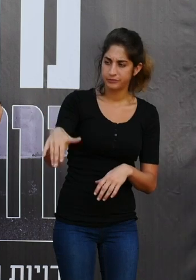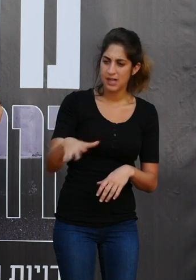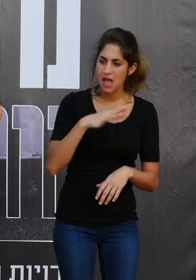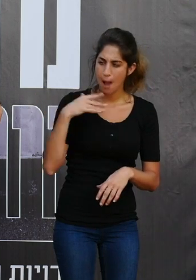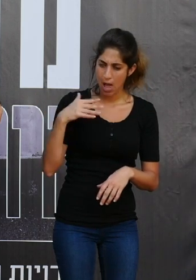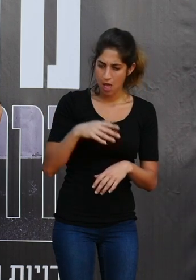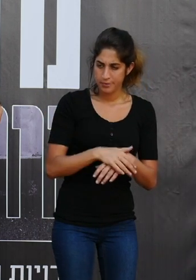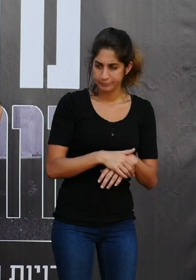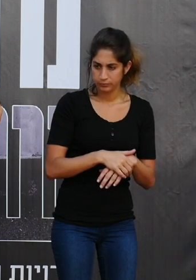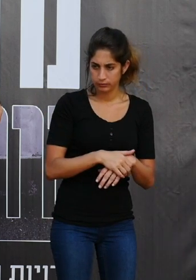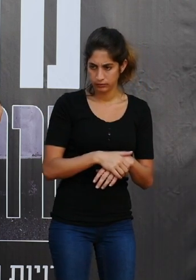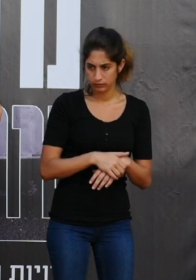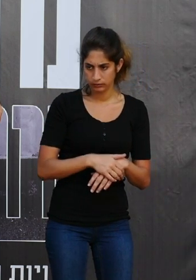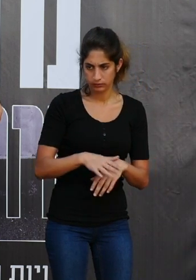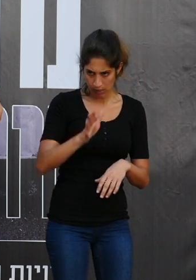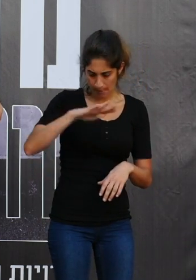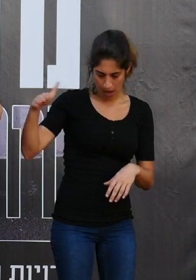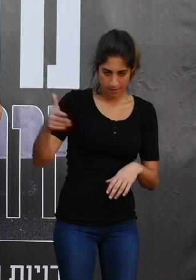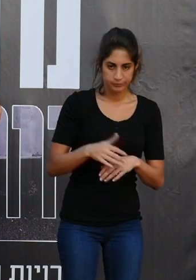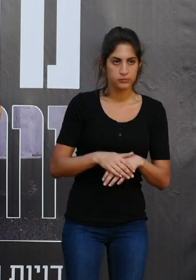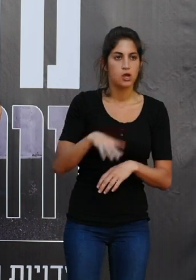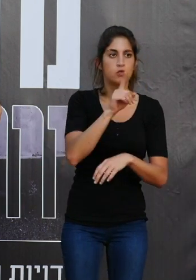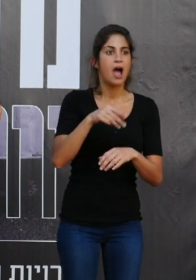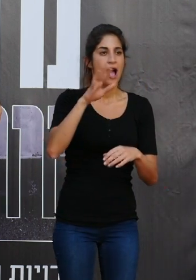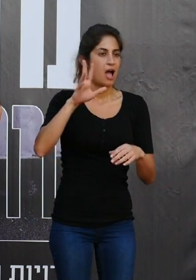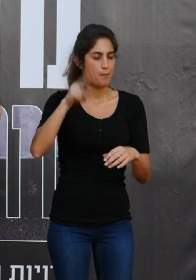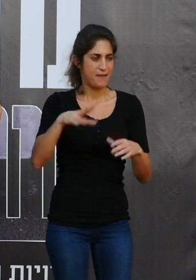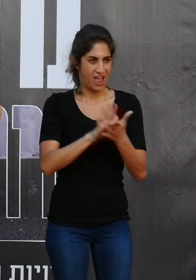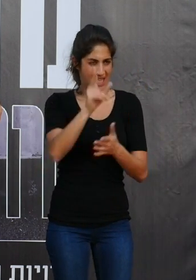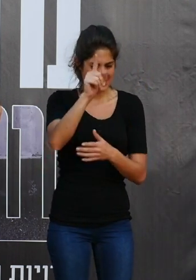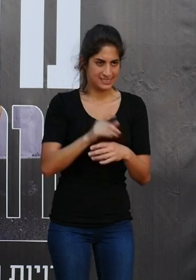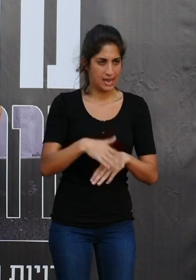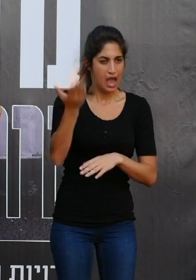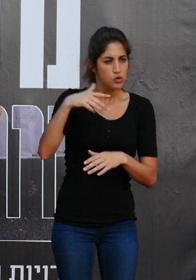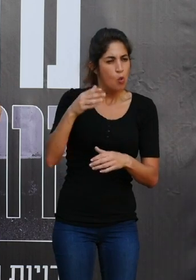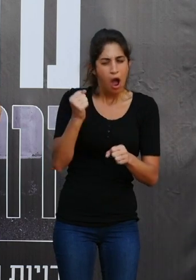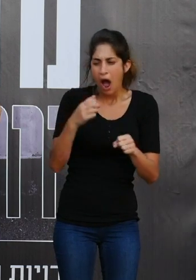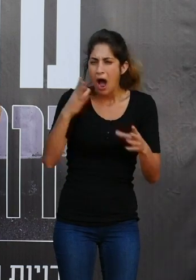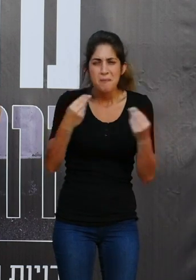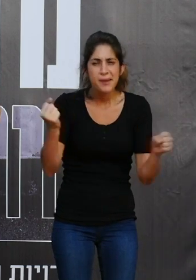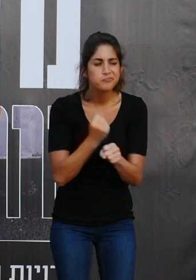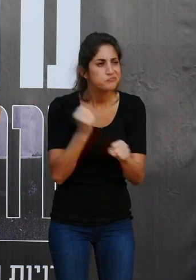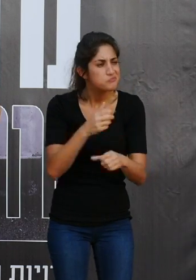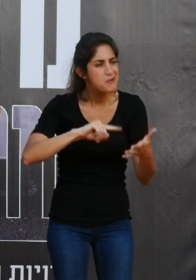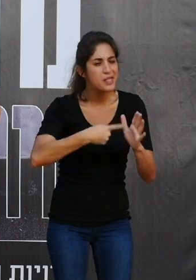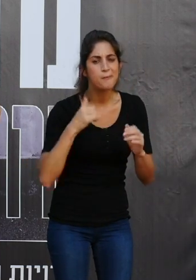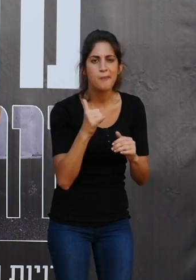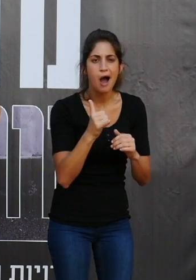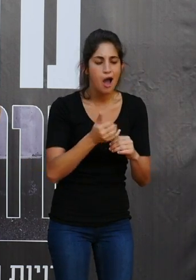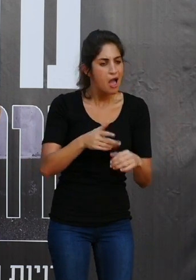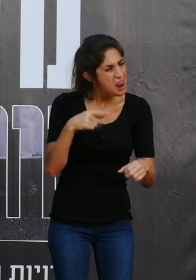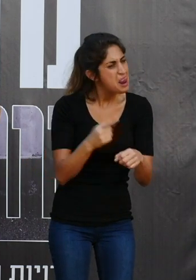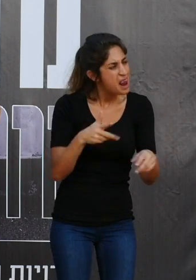תקופה 2013-2014 היו הרבה אקטים שהבנתי שהמטרה שלהם היא להפריע